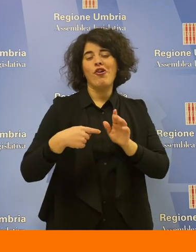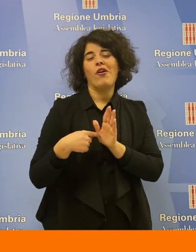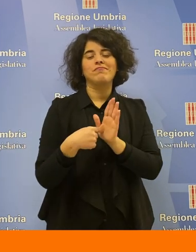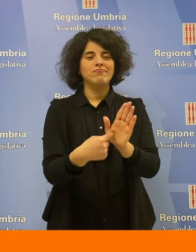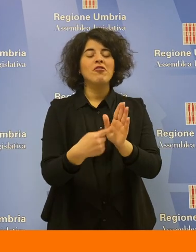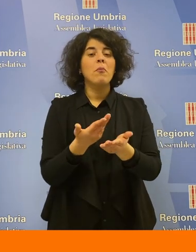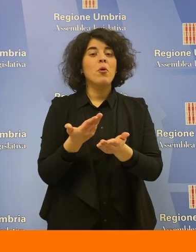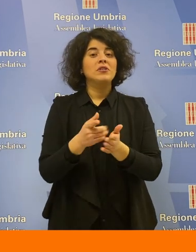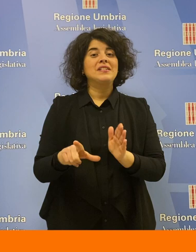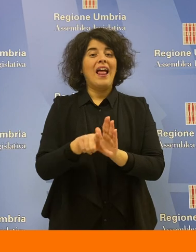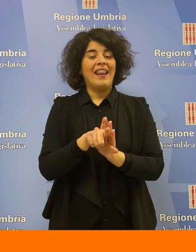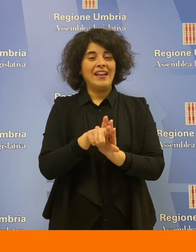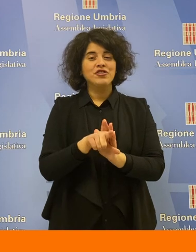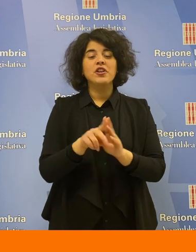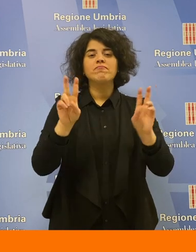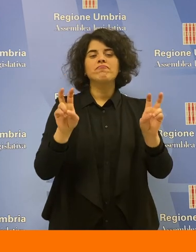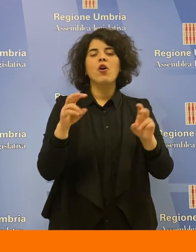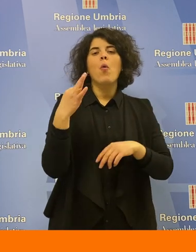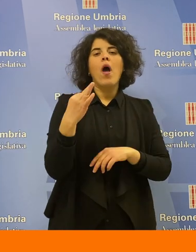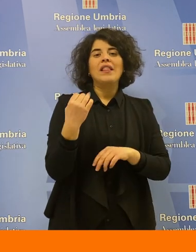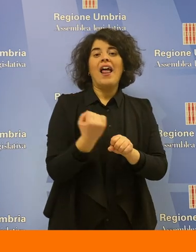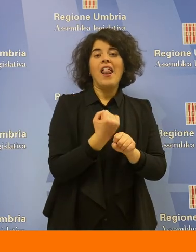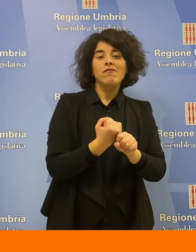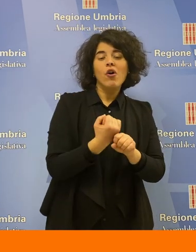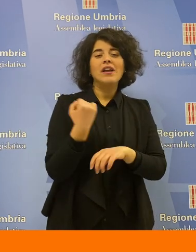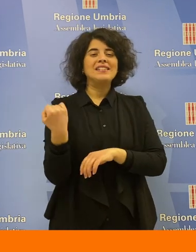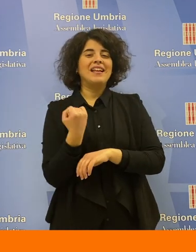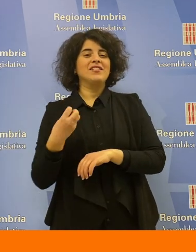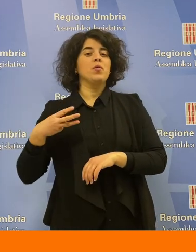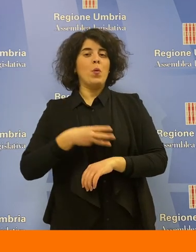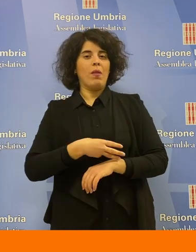proposta di legge qualità del lavoro e servizi di welfare.